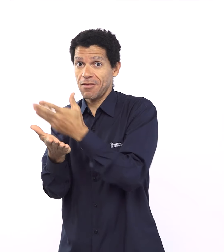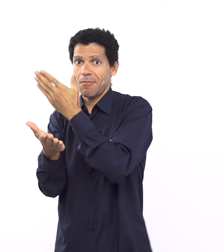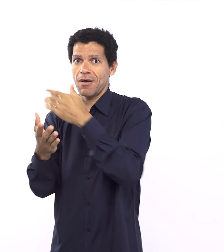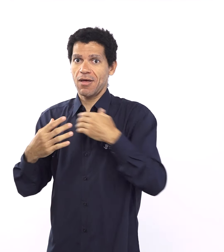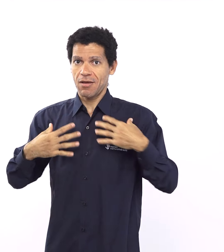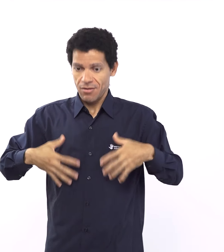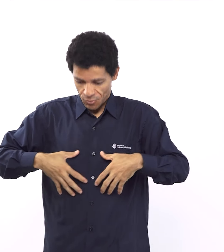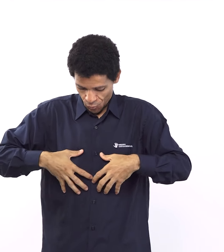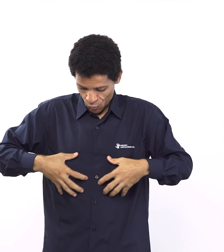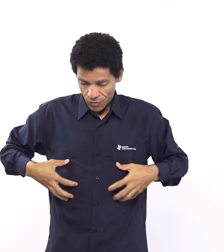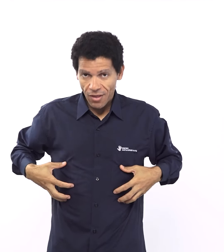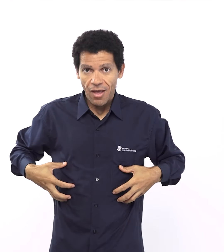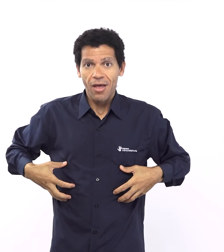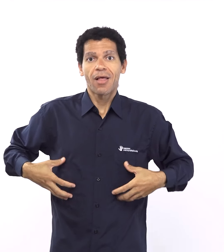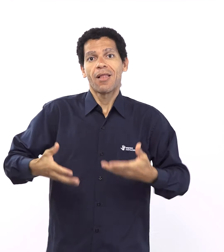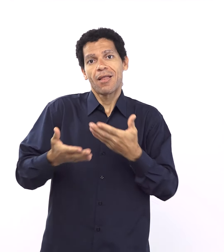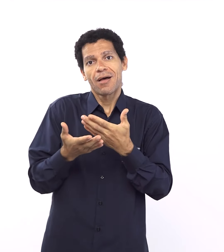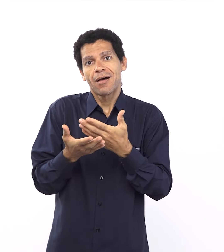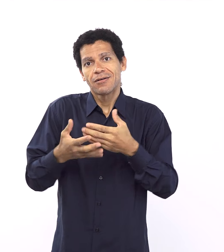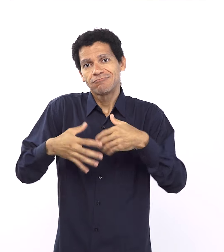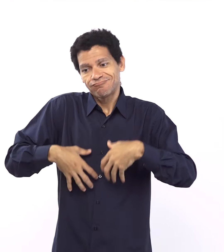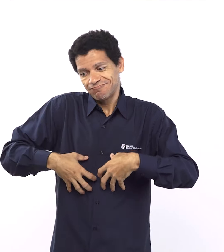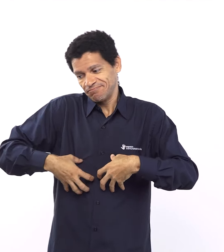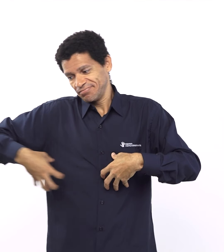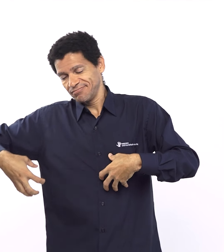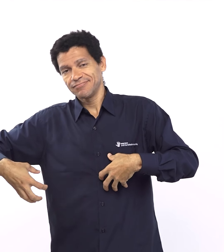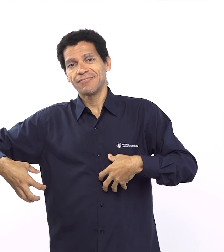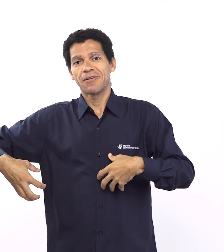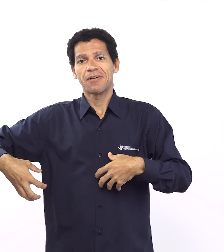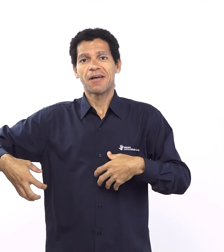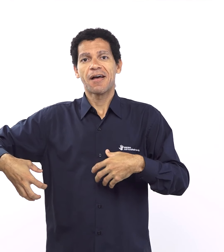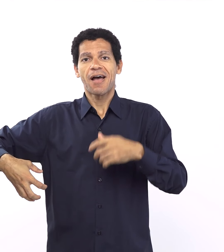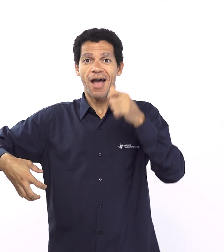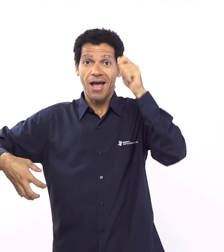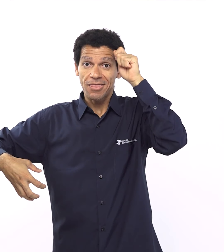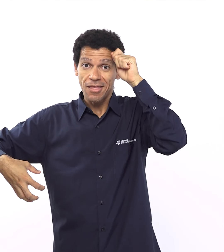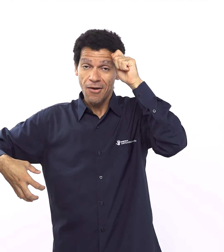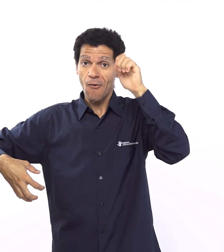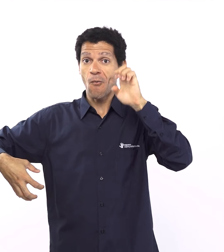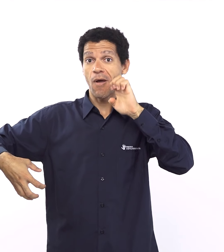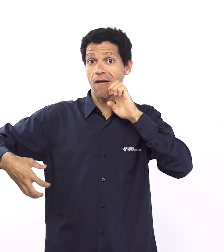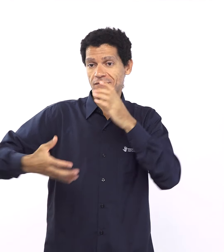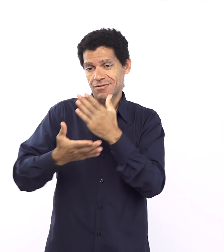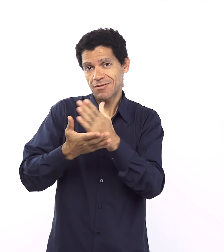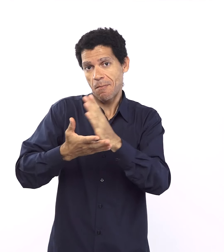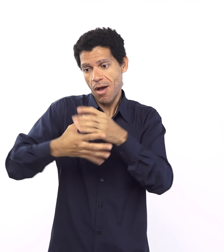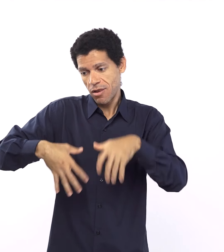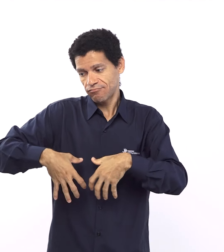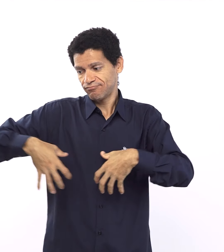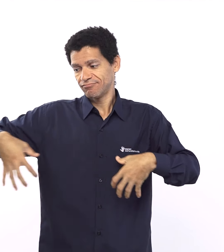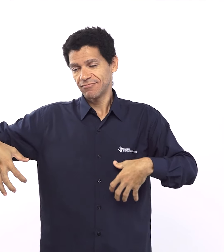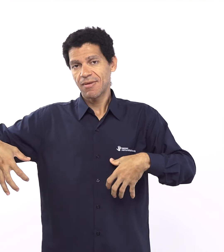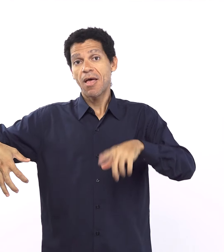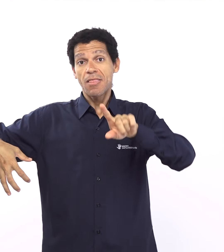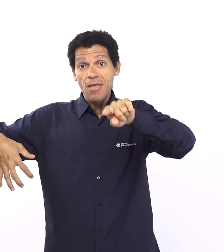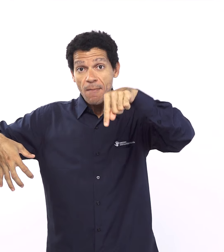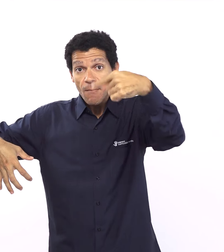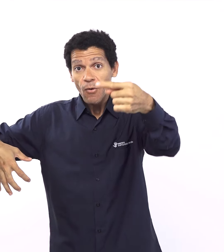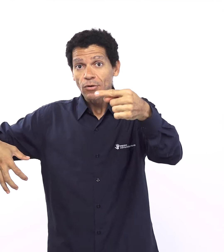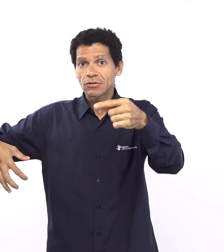de unir. Não é uma separação, de novo, né? Como um fim em si mesmo, mas sempre visando algo maior, que é o propósito de Deus, de